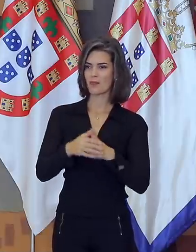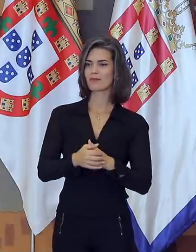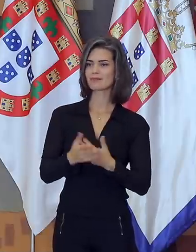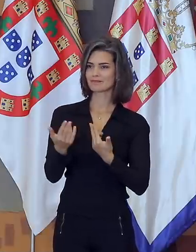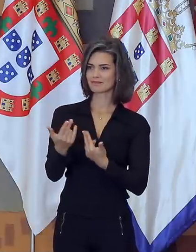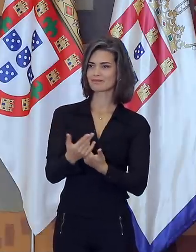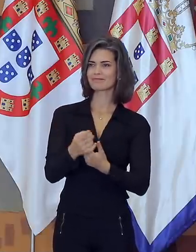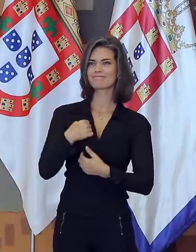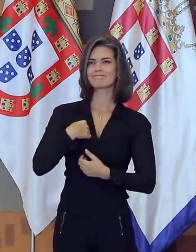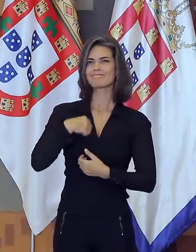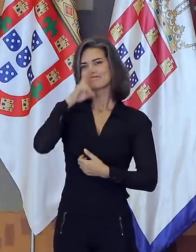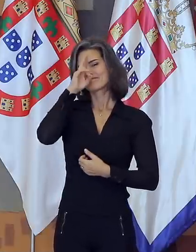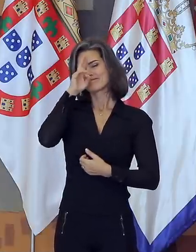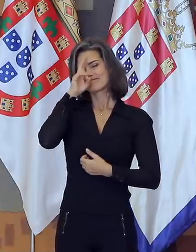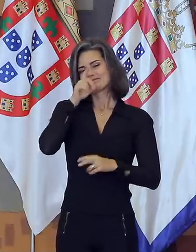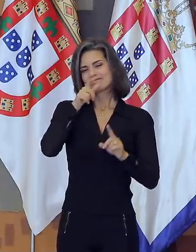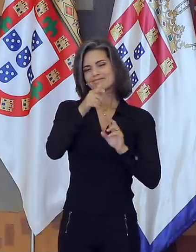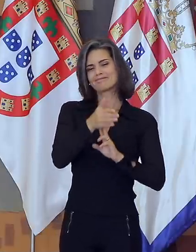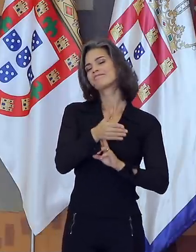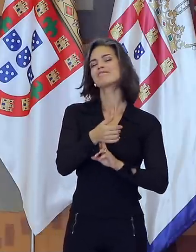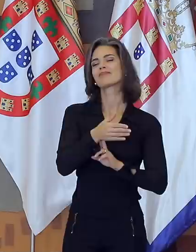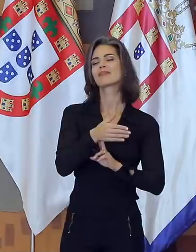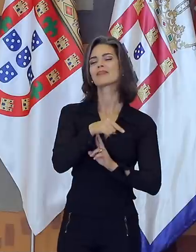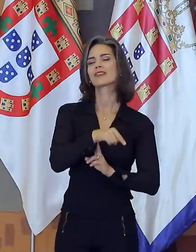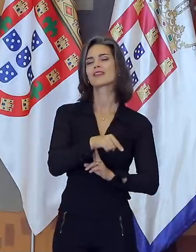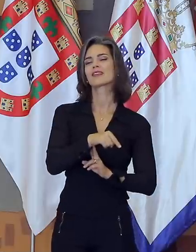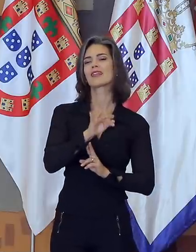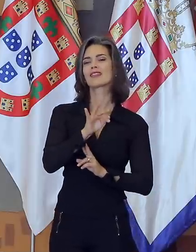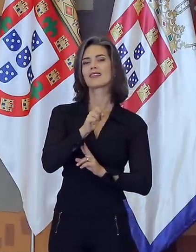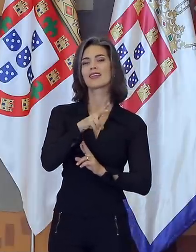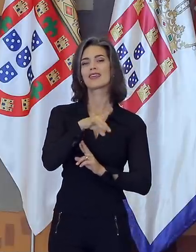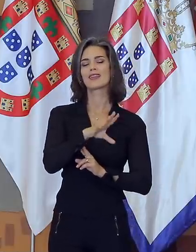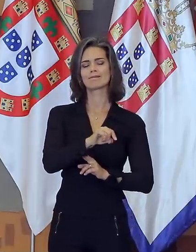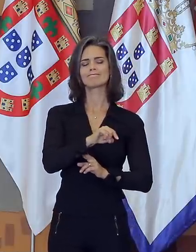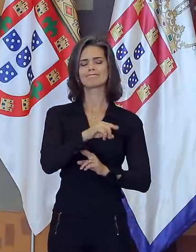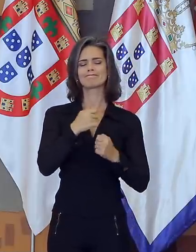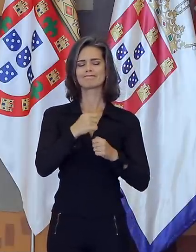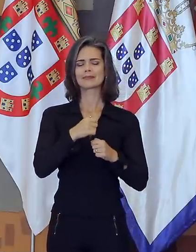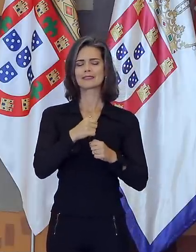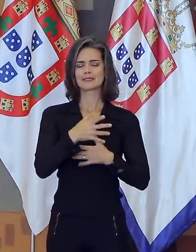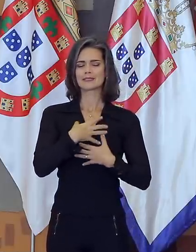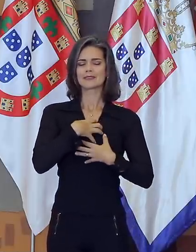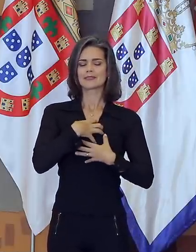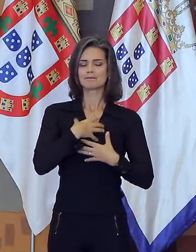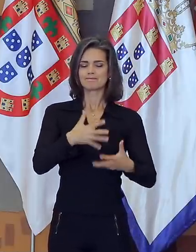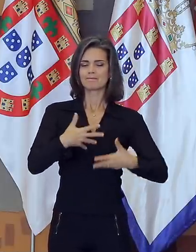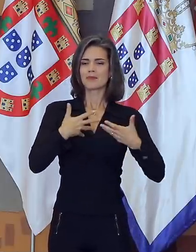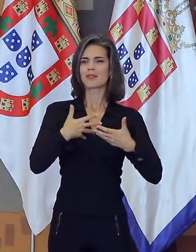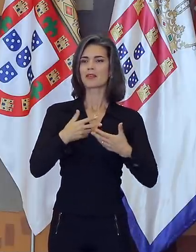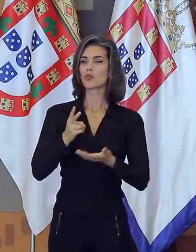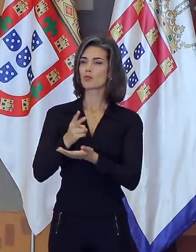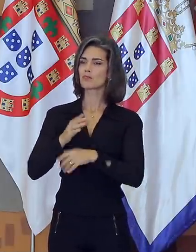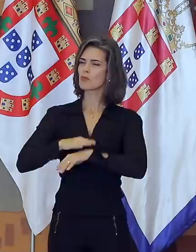Aquilo, essas palavras da embaixadora Tereza Quintela, serviram como um mantra, para muitos da minha turma e para mim, e isso sempre me animava nos